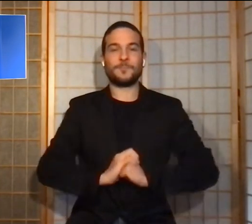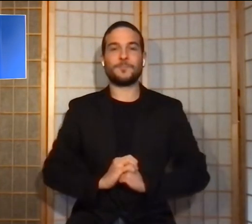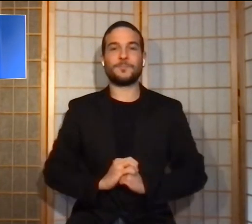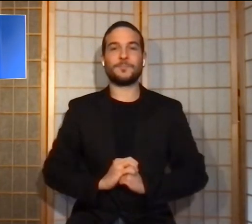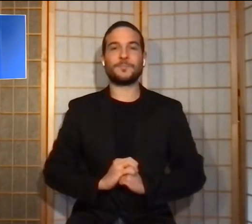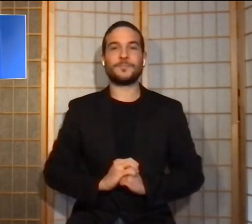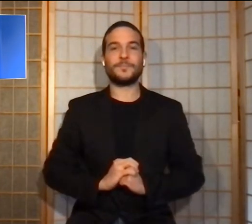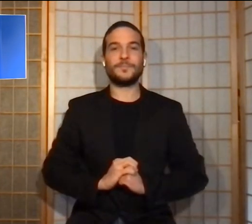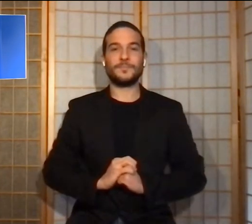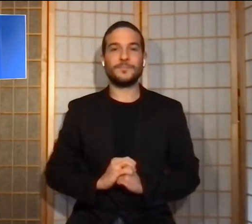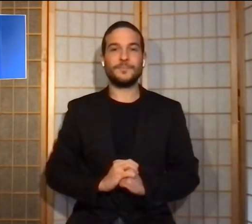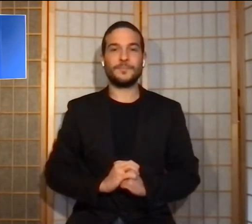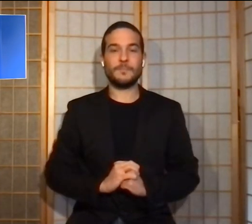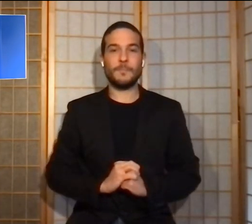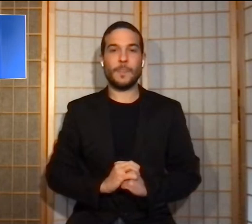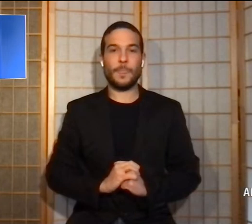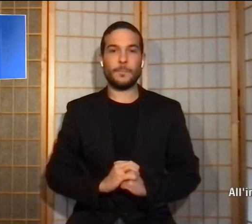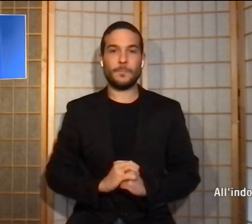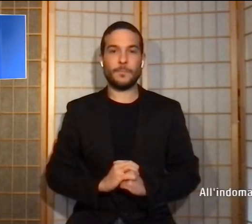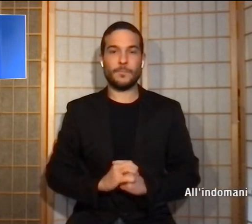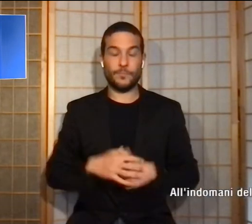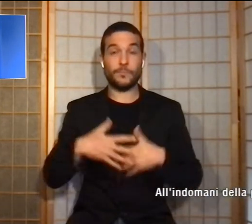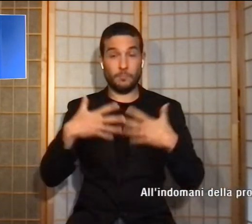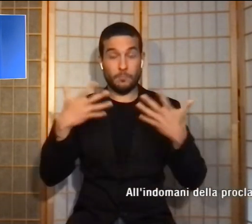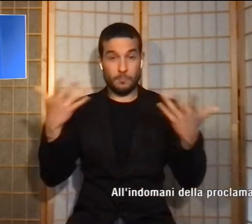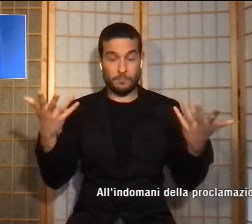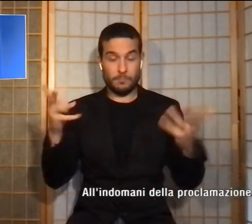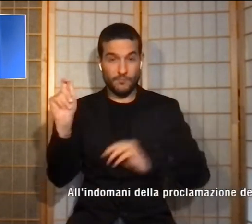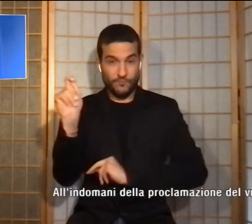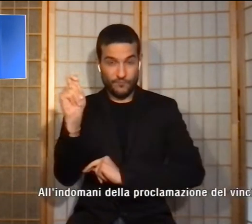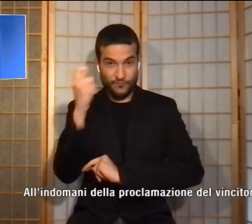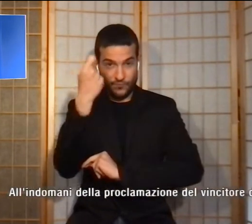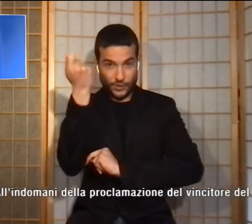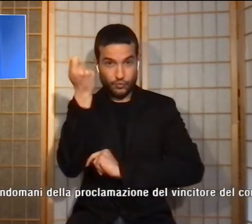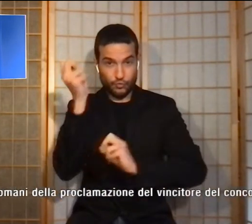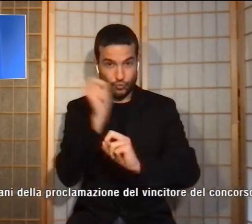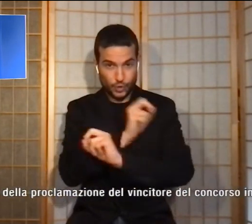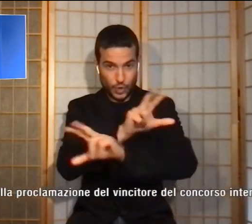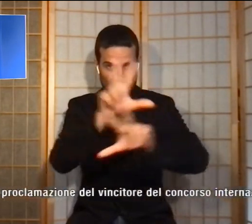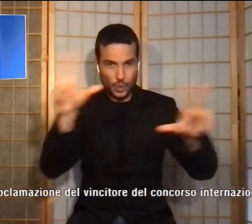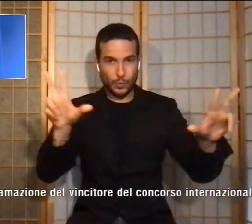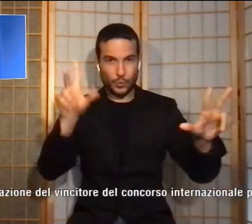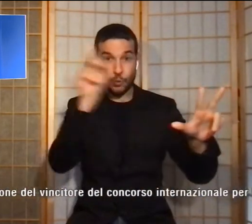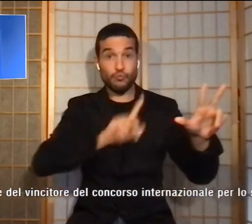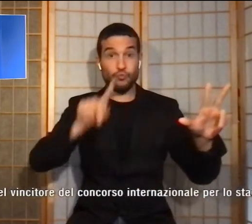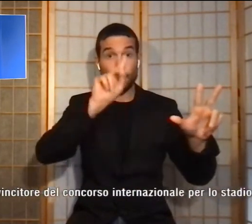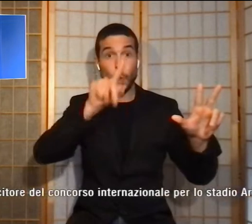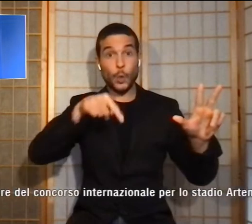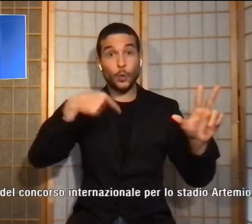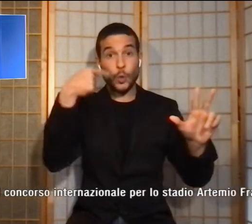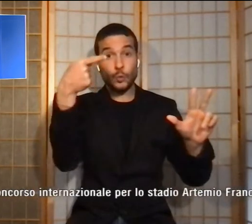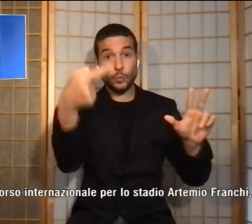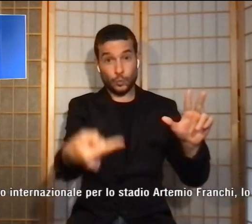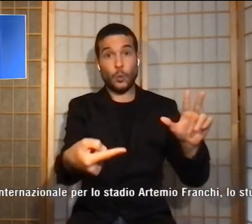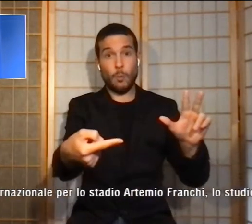Ma all'indomani della proclamazione del vincitore del concorso internazionale per lo stadio sono